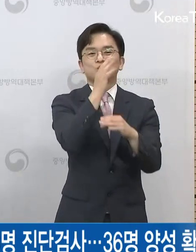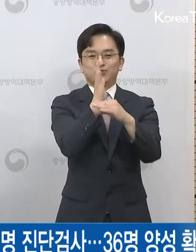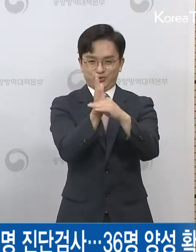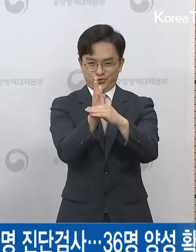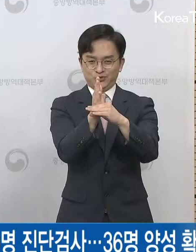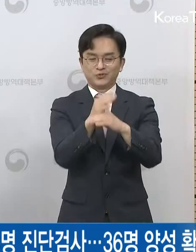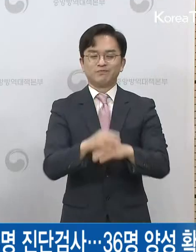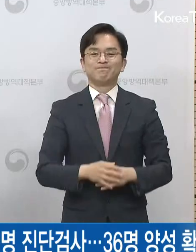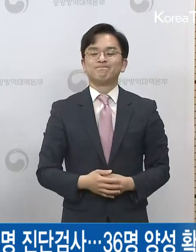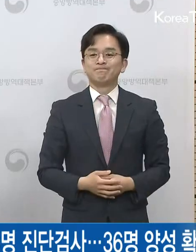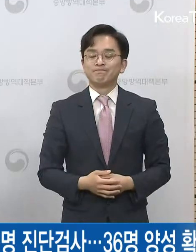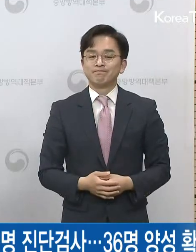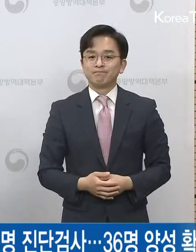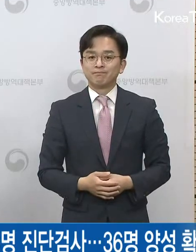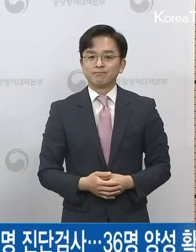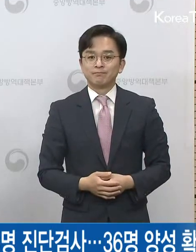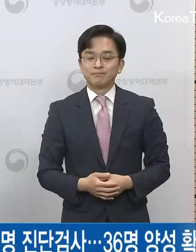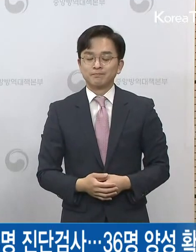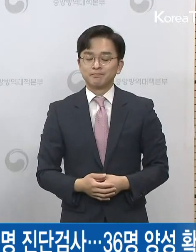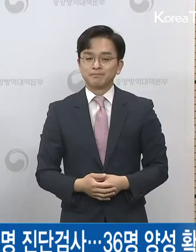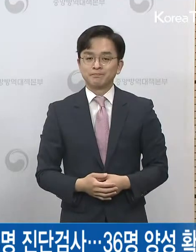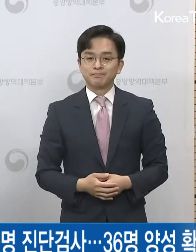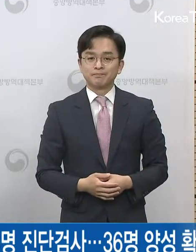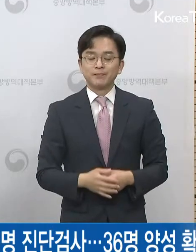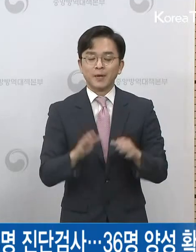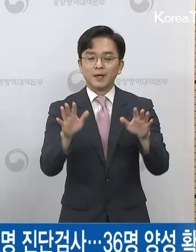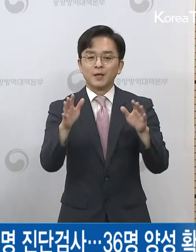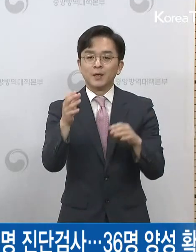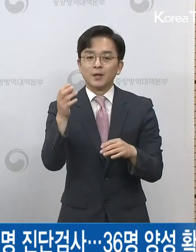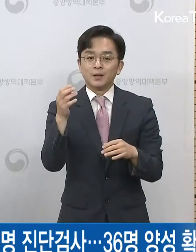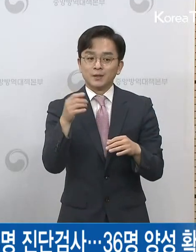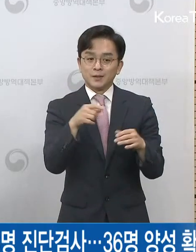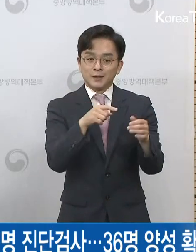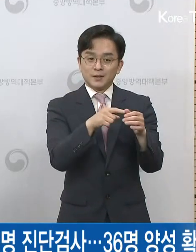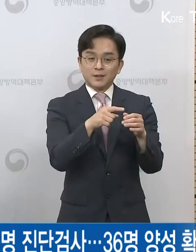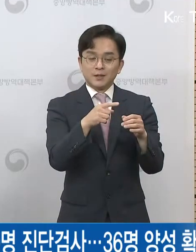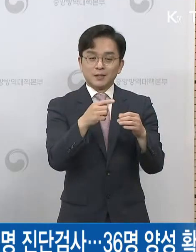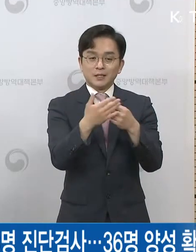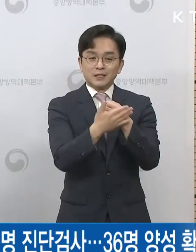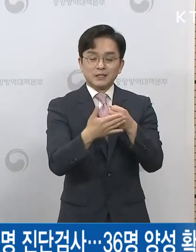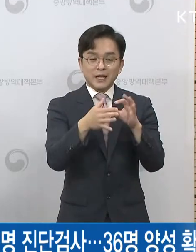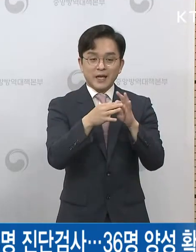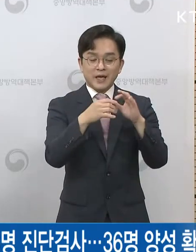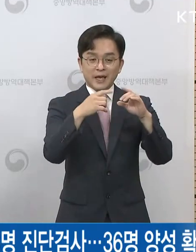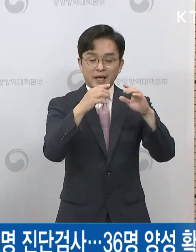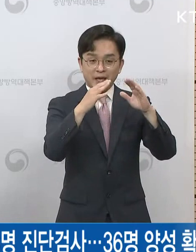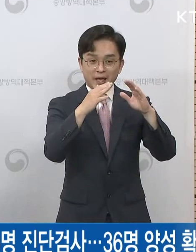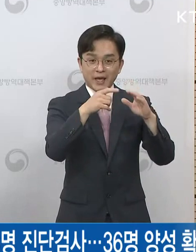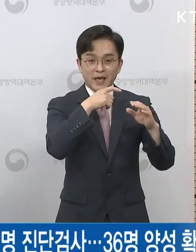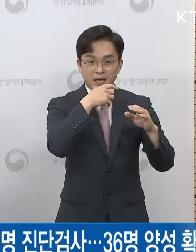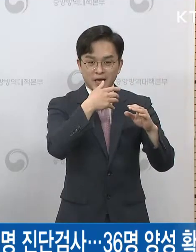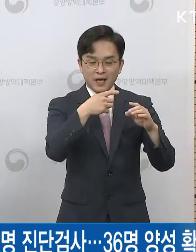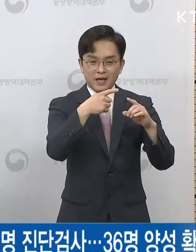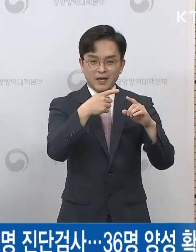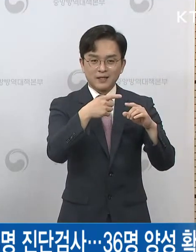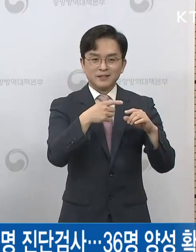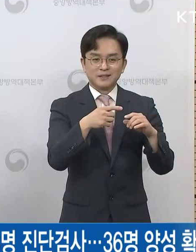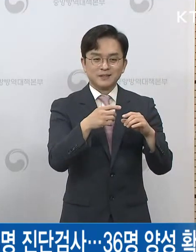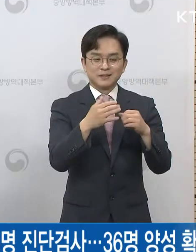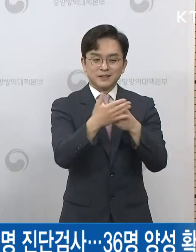네 그리고 가장 처음으로 저희가 확인된 그 환자는 양천구 소재